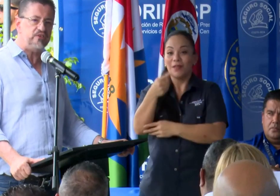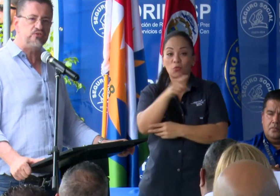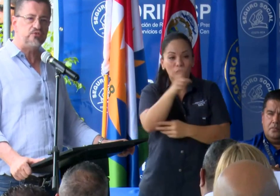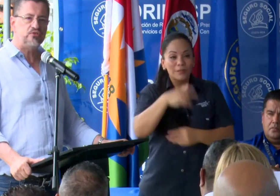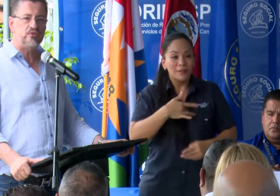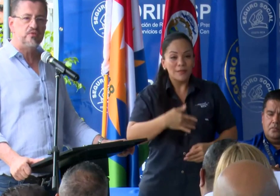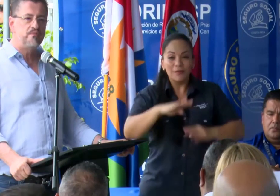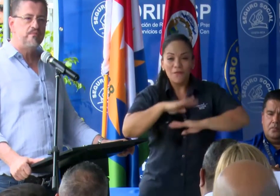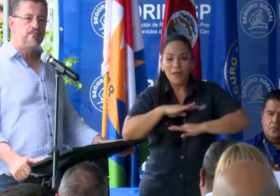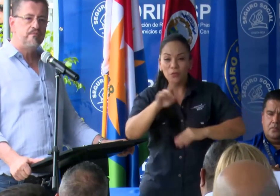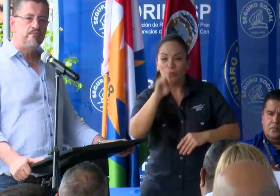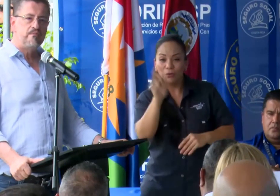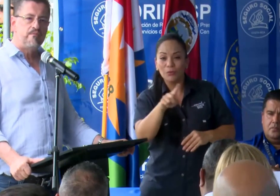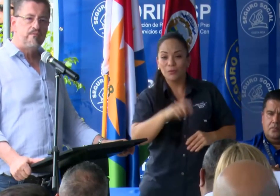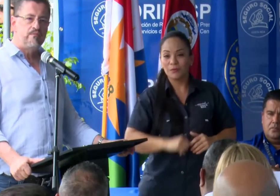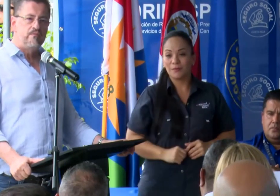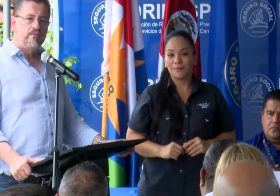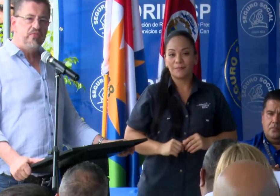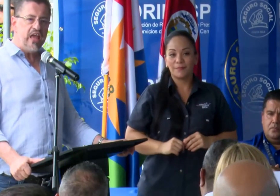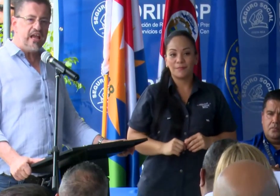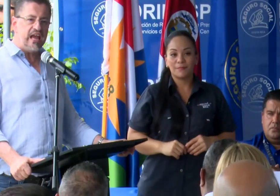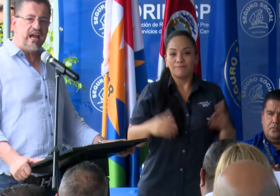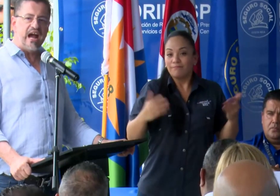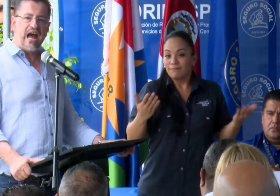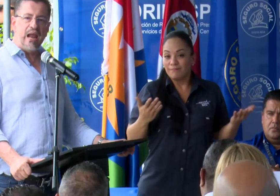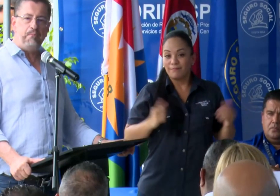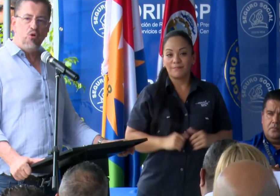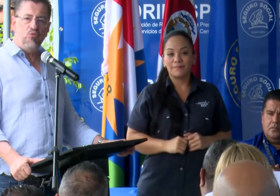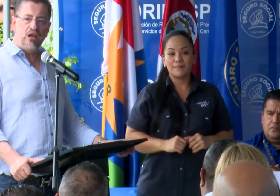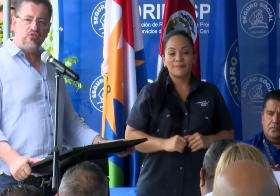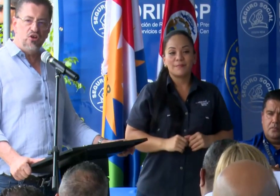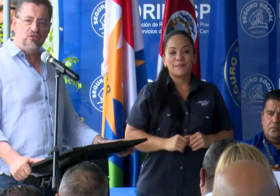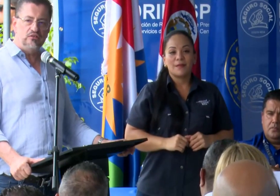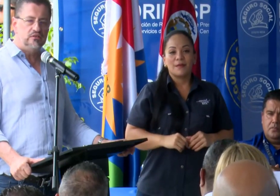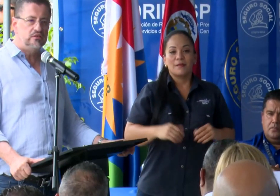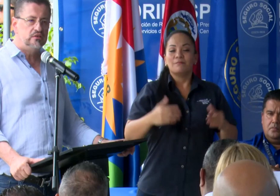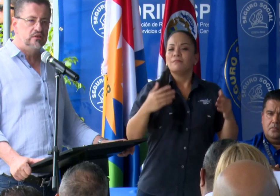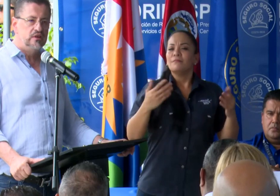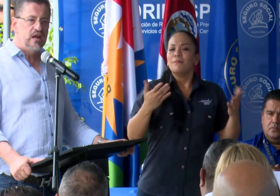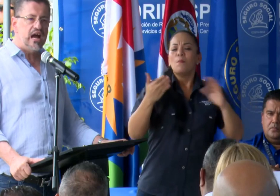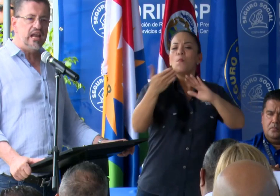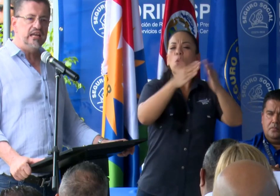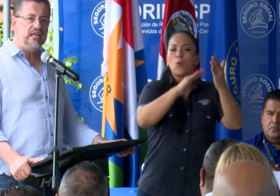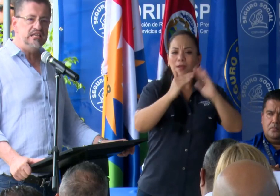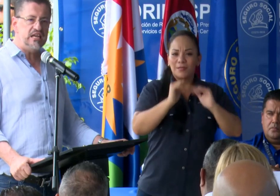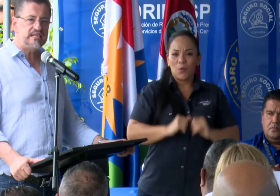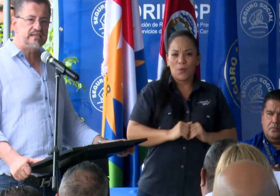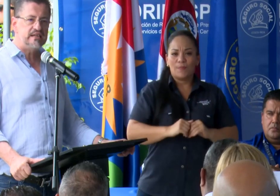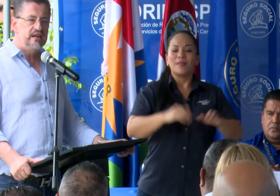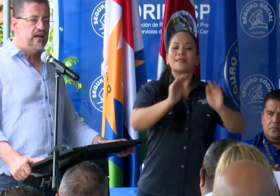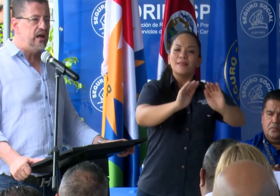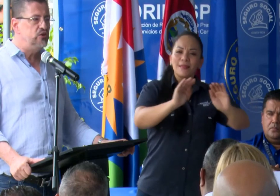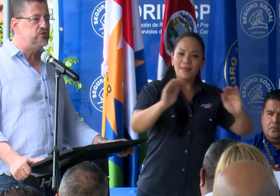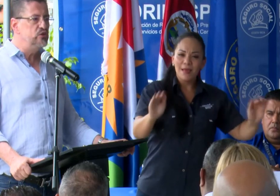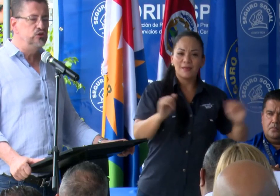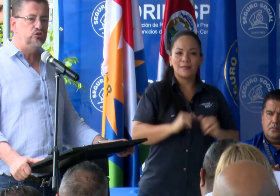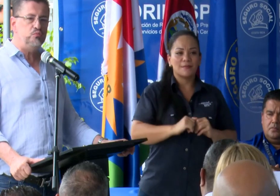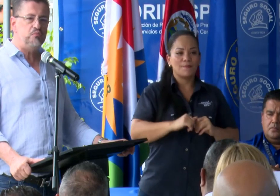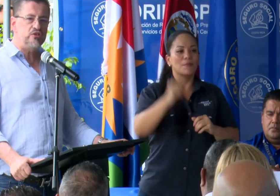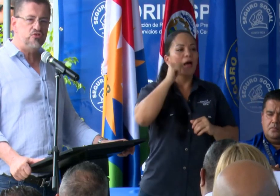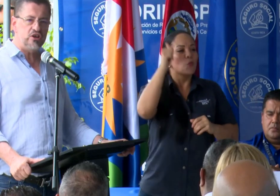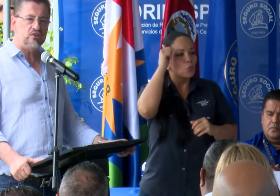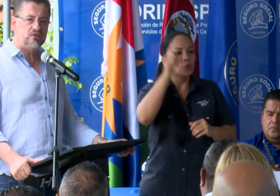satisfechos de que a la población, a la niñez, a los